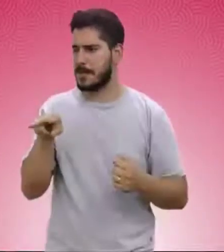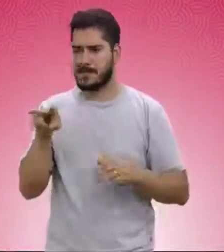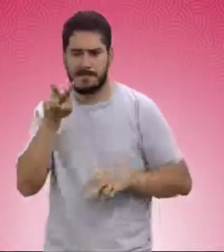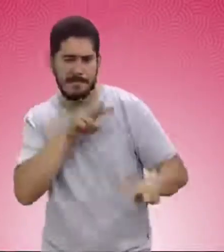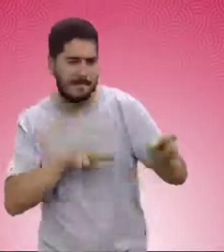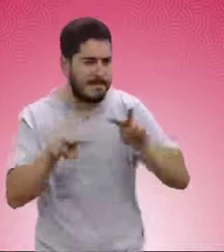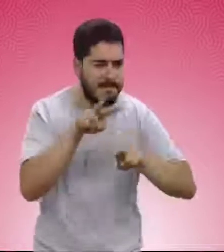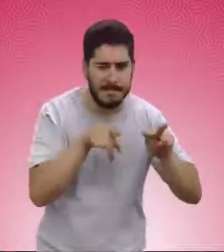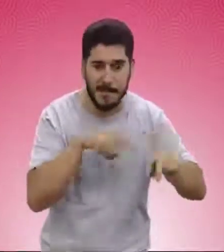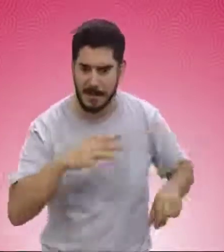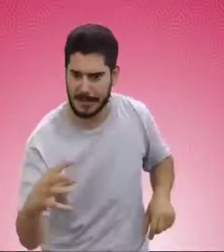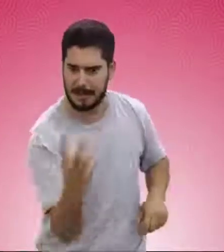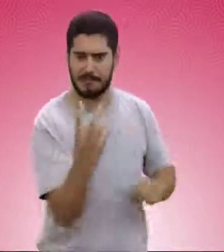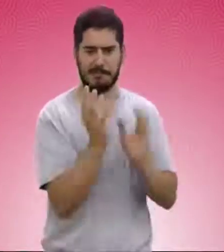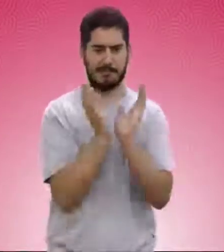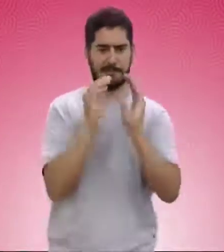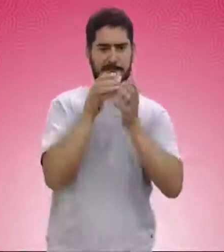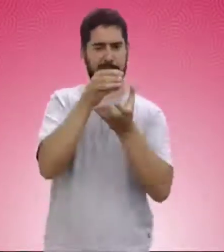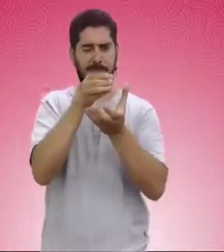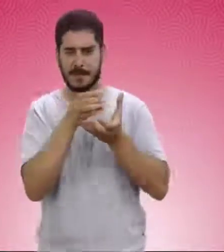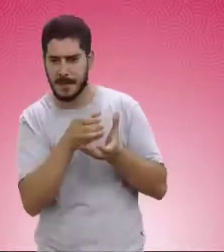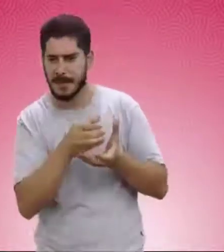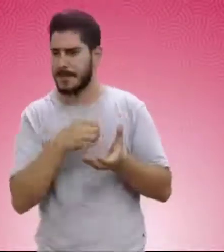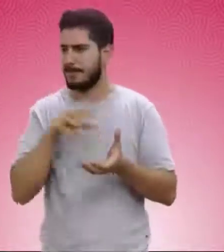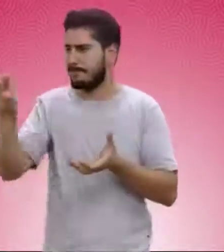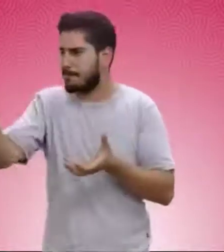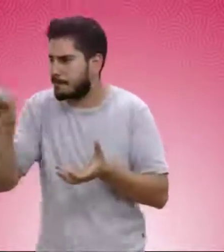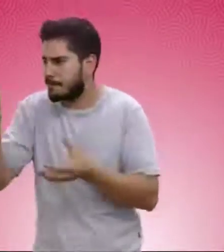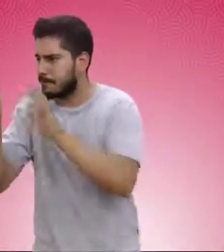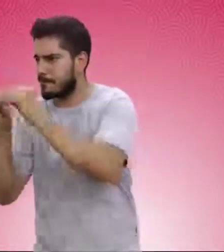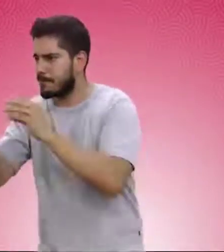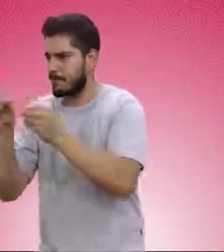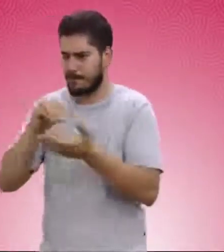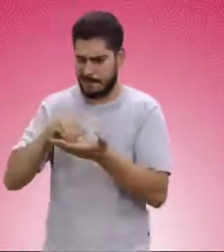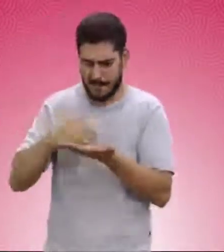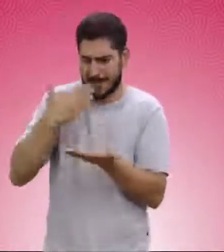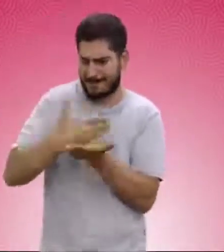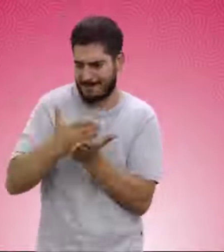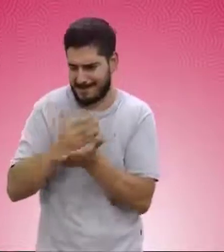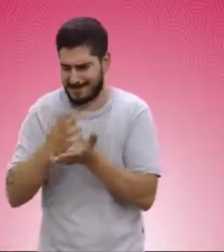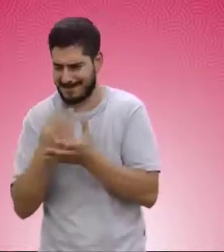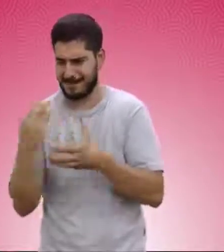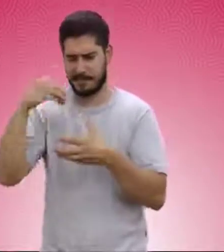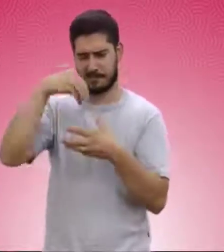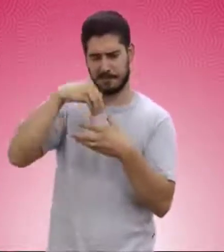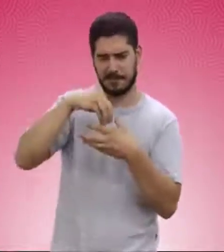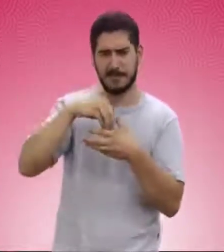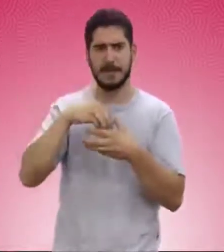calabaza, saca las hojas del árbol, los pone adentro, las pica. Busca una cañita, parecía una